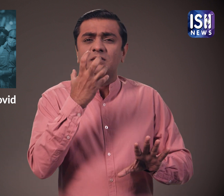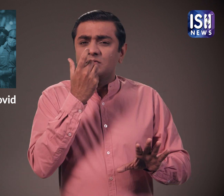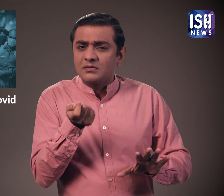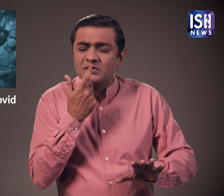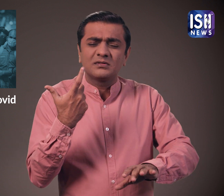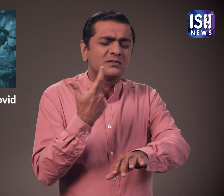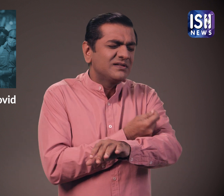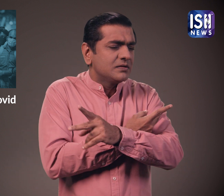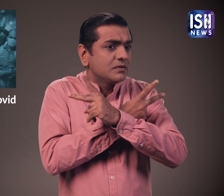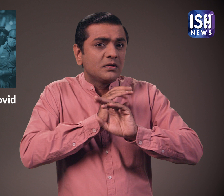पत्र लिखा है